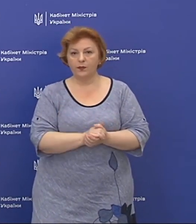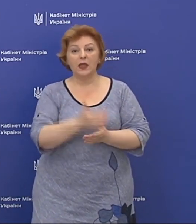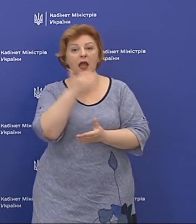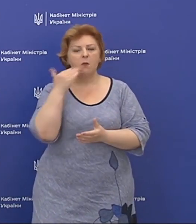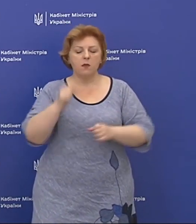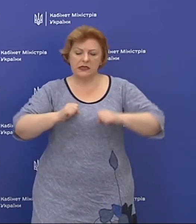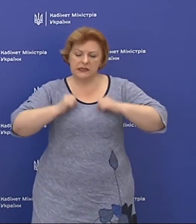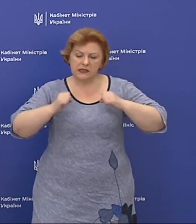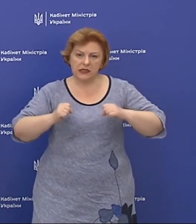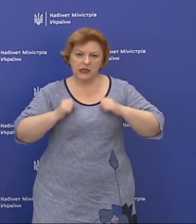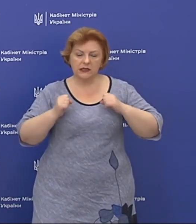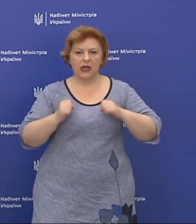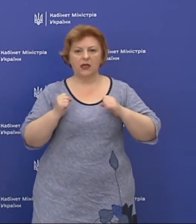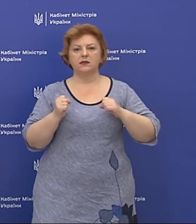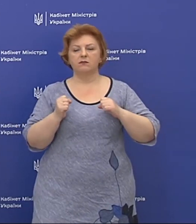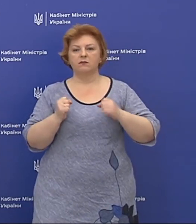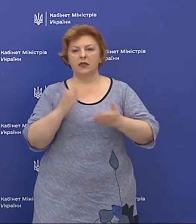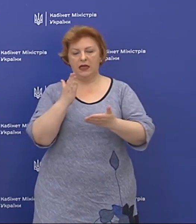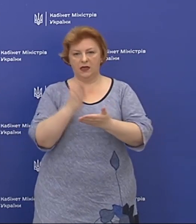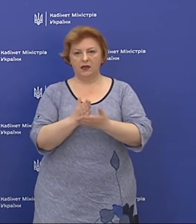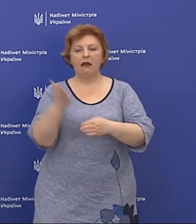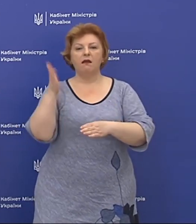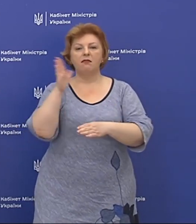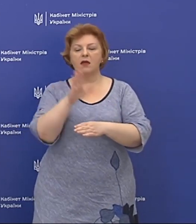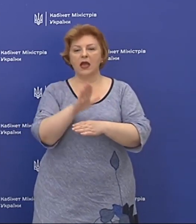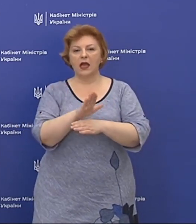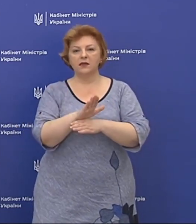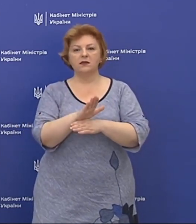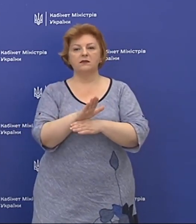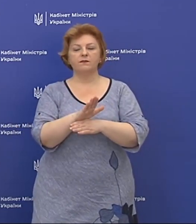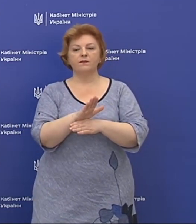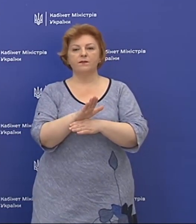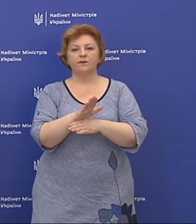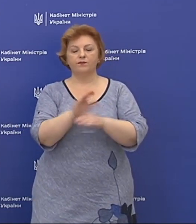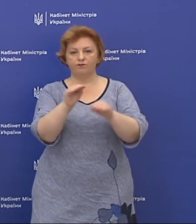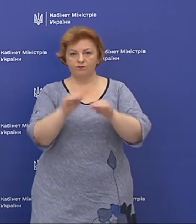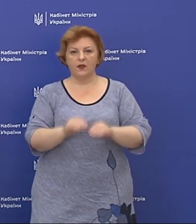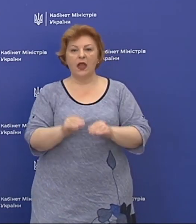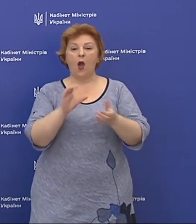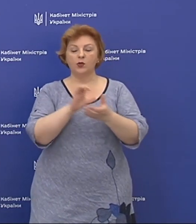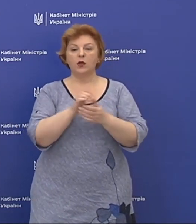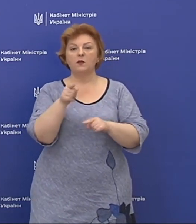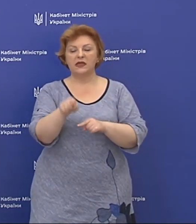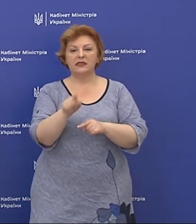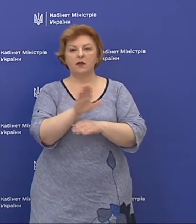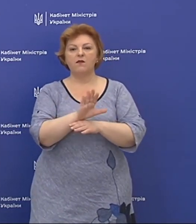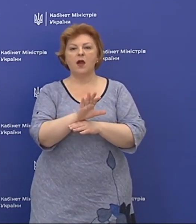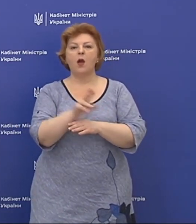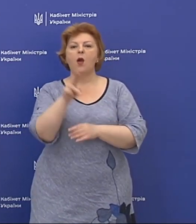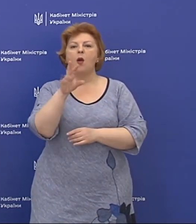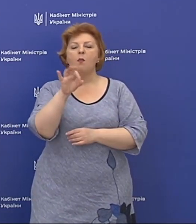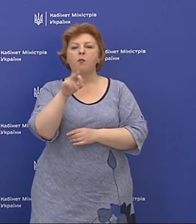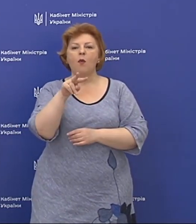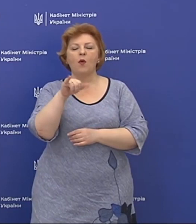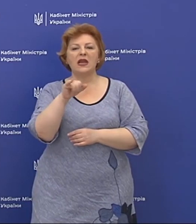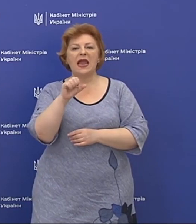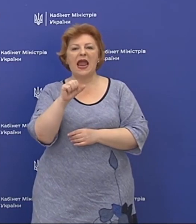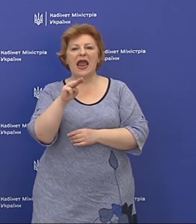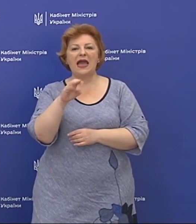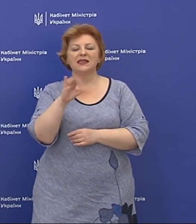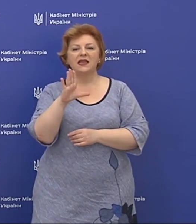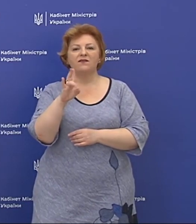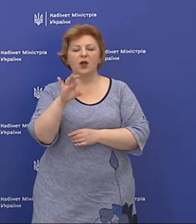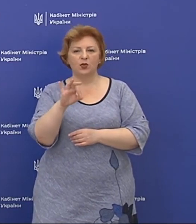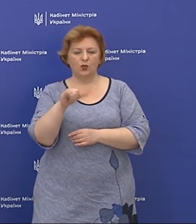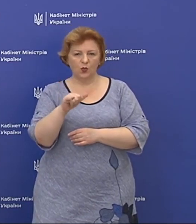багатьма зусиллями єстований наказ, і вийде, і ви з ними ознайомитесь, про паліативну допомогу. Цей наказ